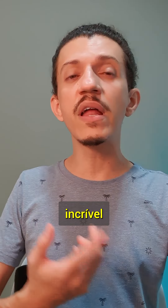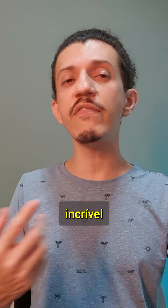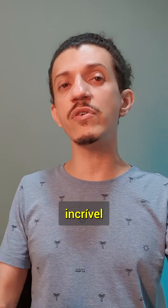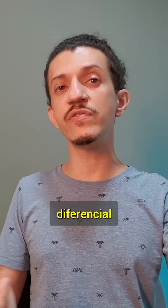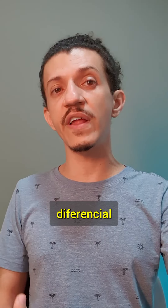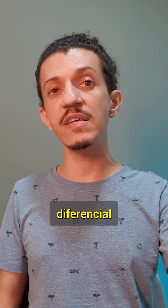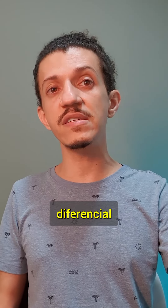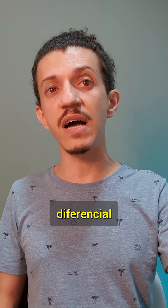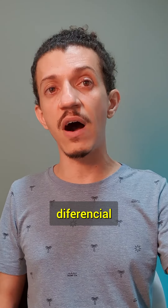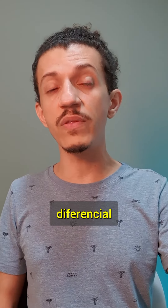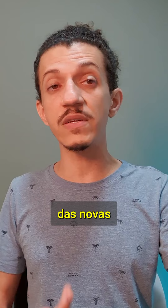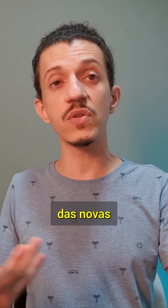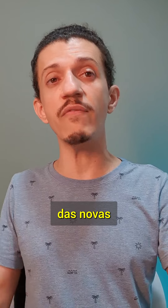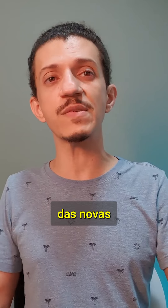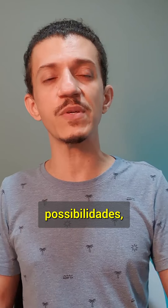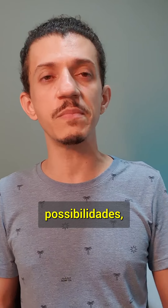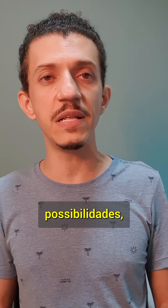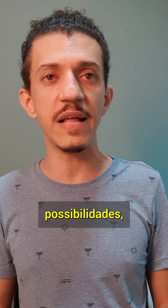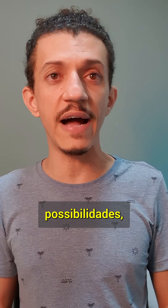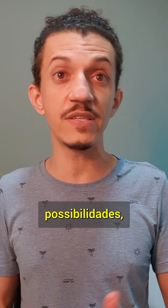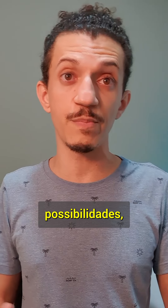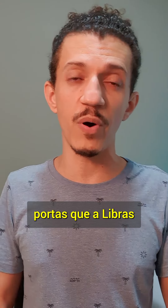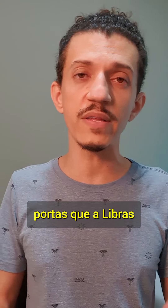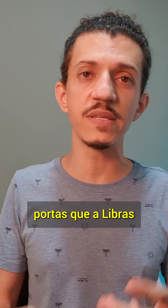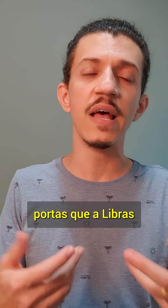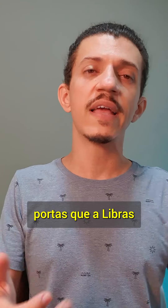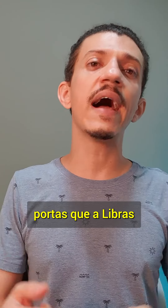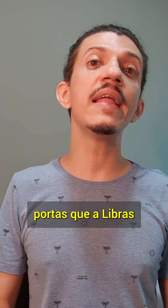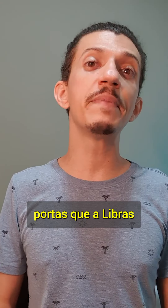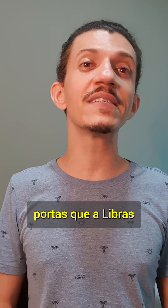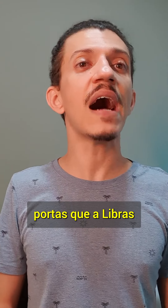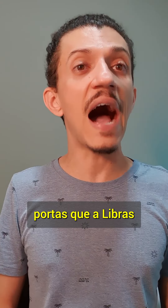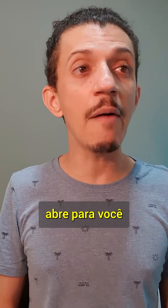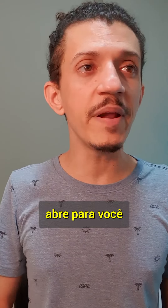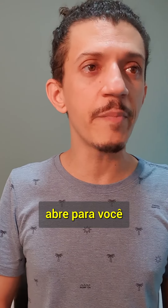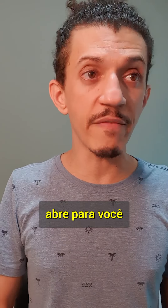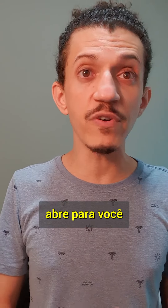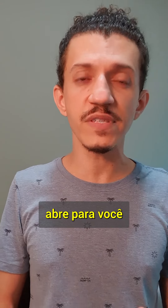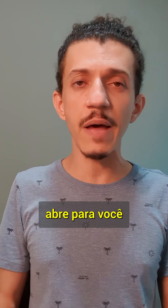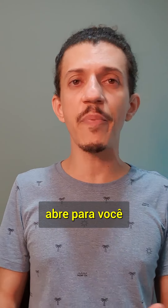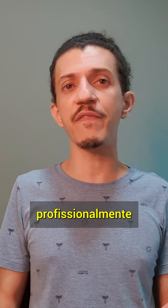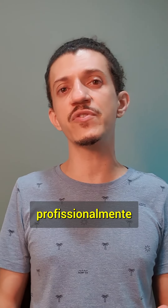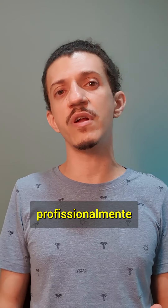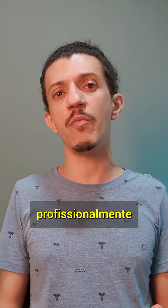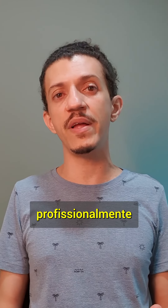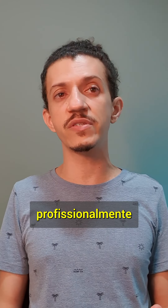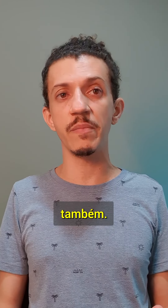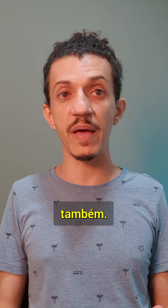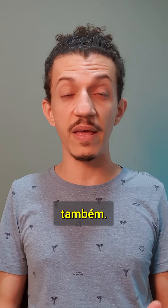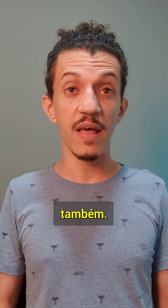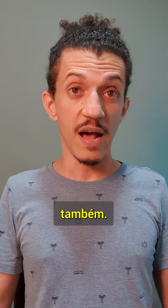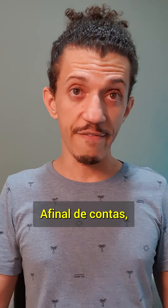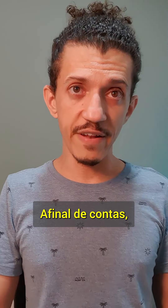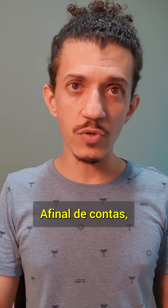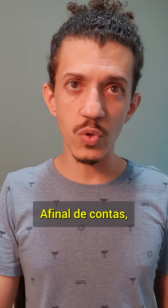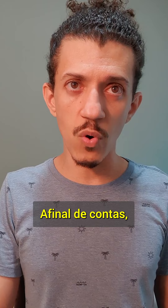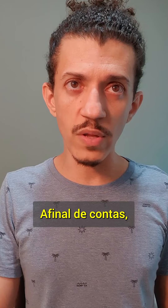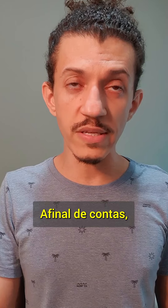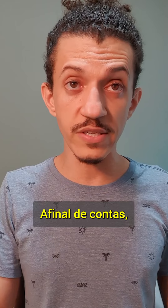incrível diferencial das novas possibilidades e portas que a Libras abre para você profissionalmente também. Afinal de contas,